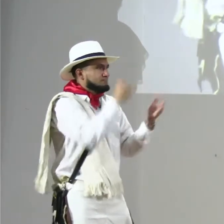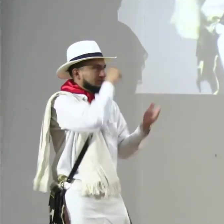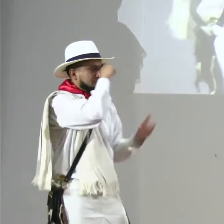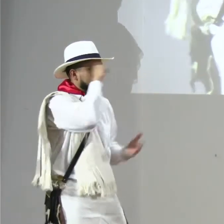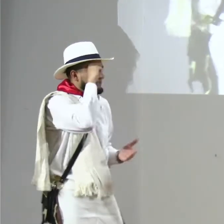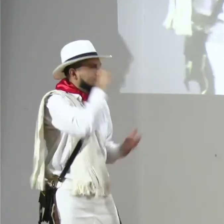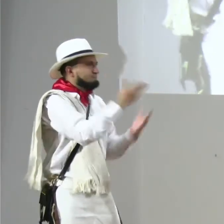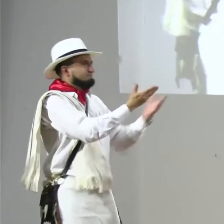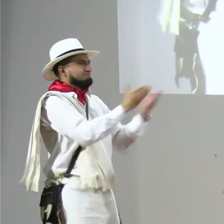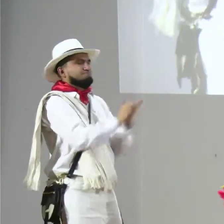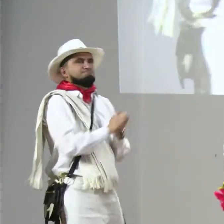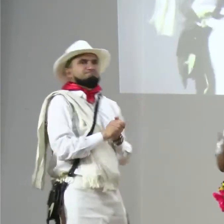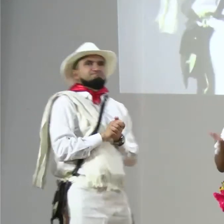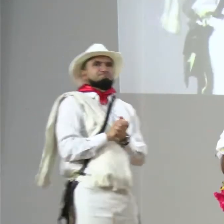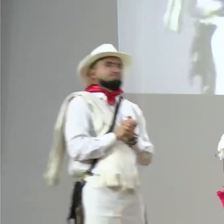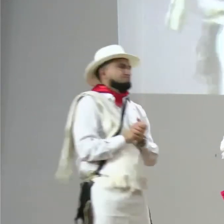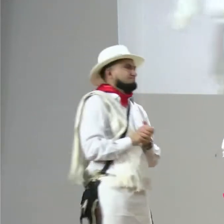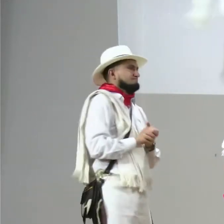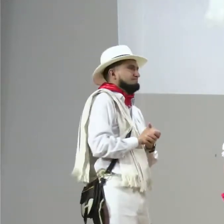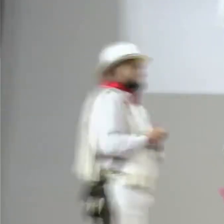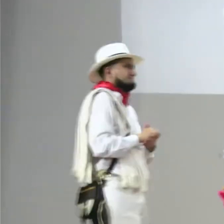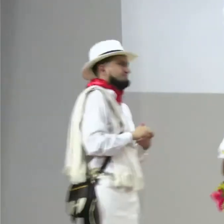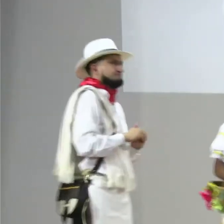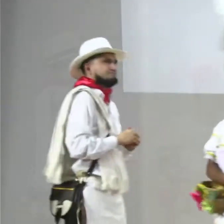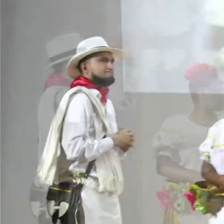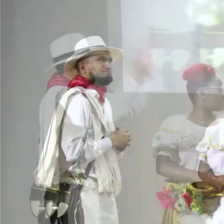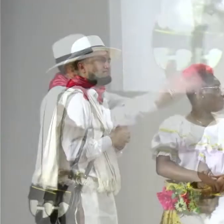asesor de la Dirección General del INSOR. Bienvenido.